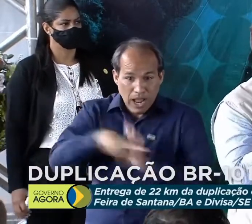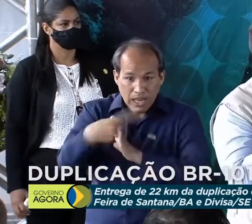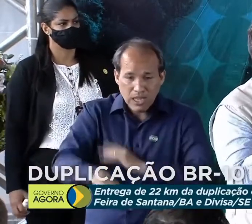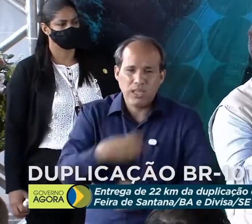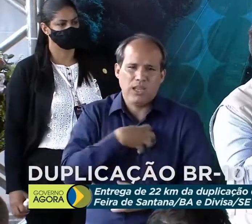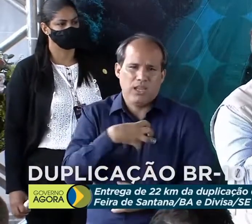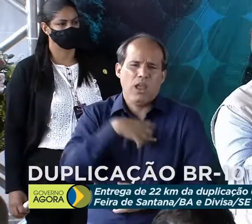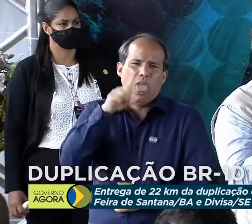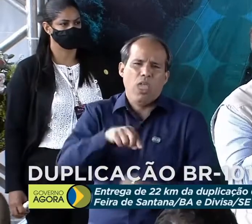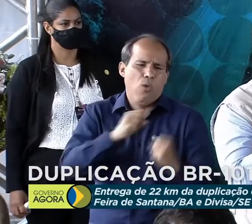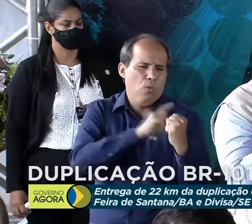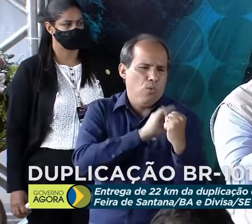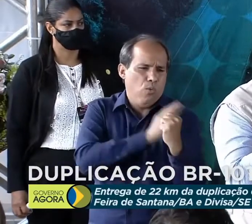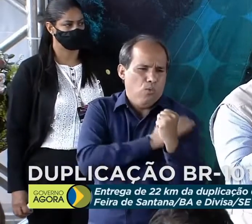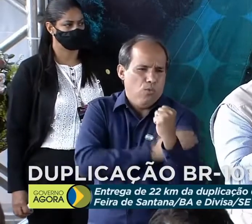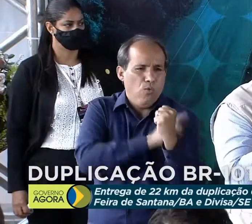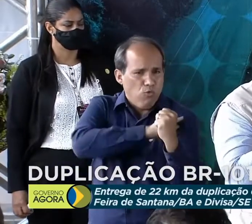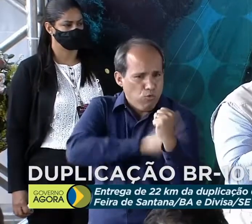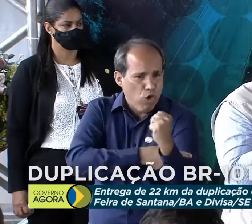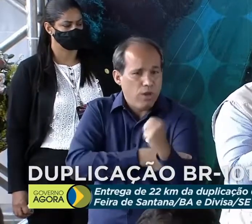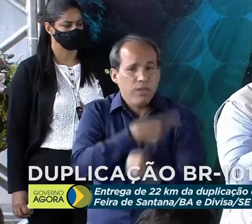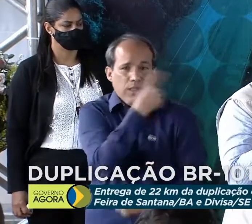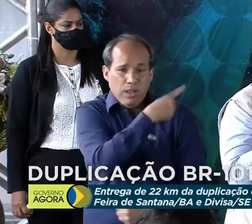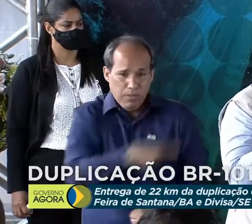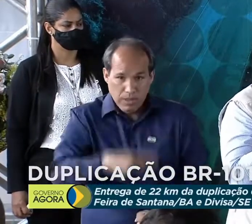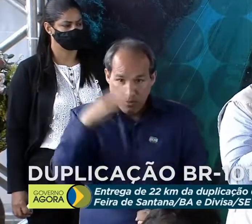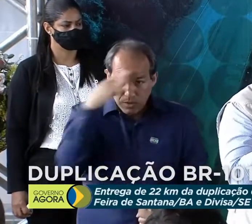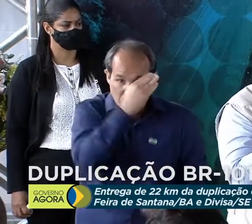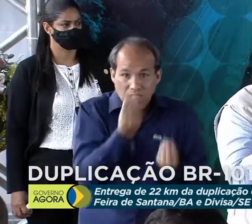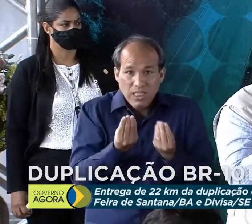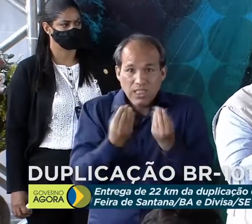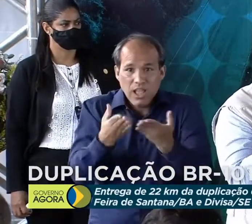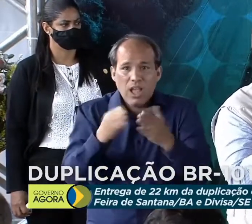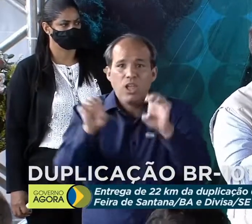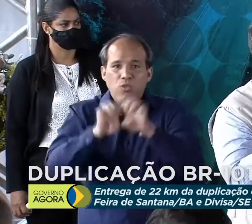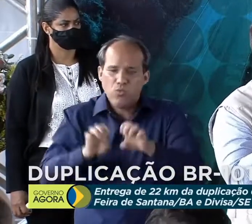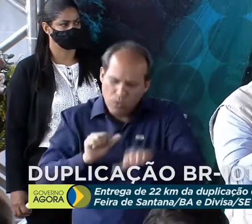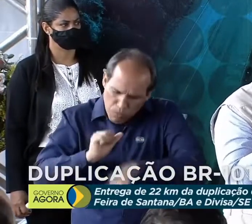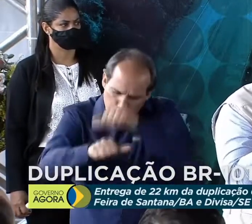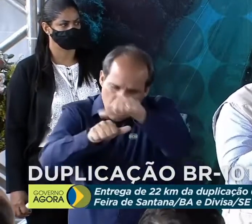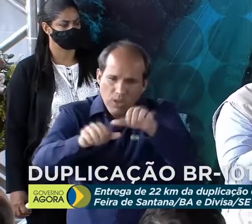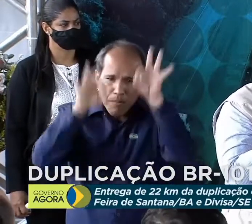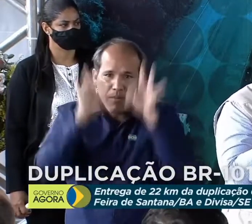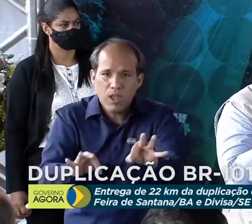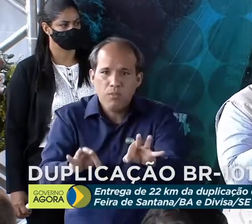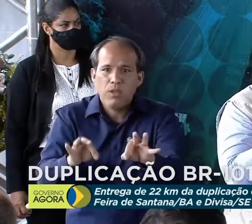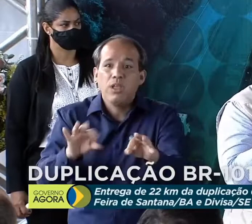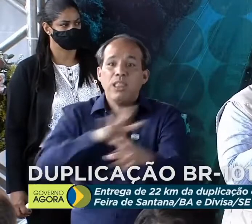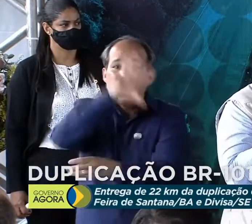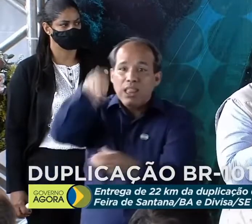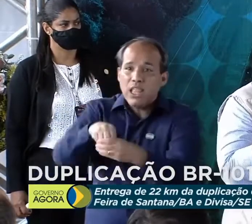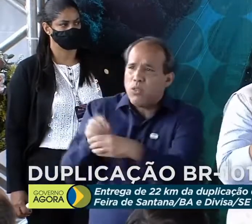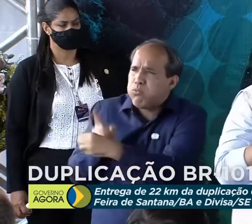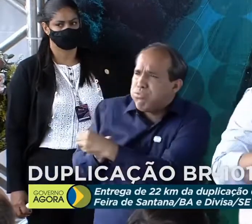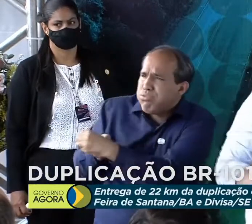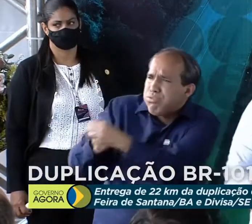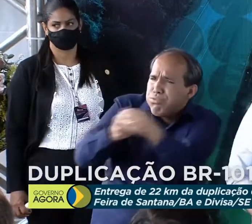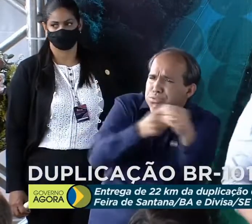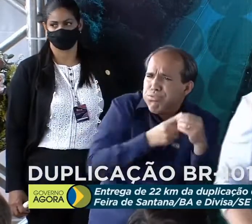E o presidente Bolsonaro tem trazido para cá a infraestrutura que transforma, tem interiorizado a infraestrutura.